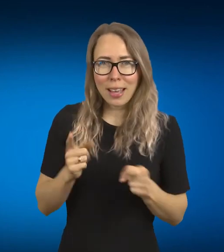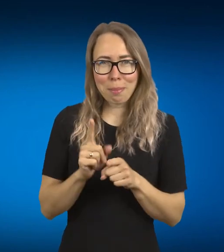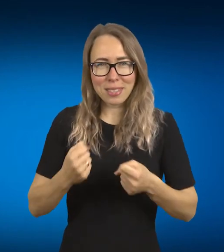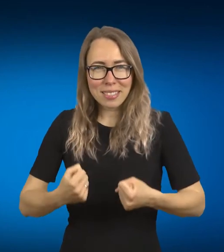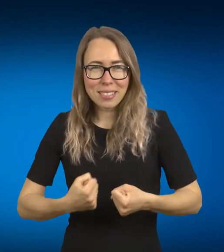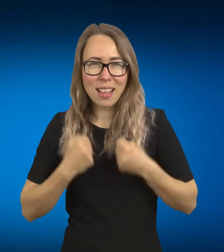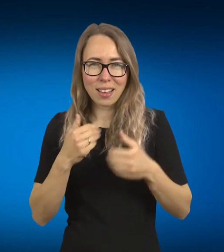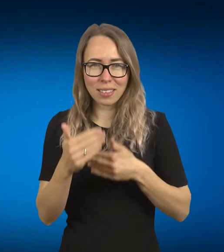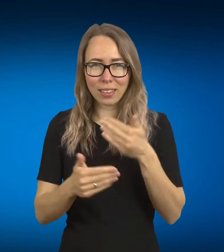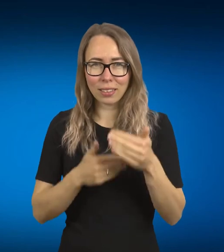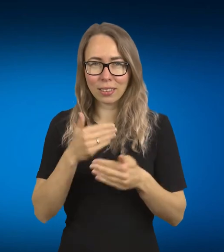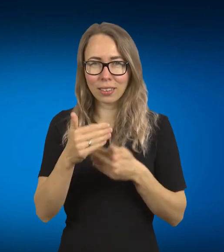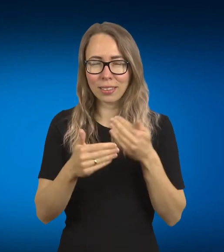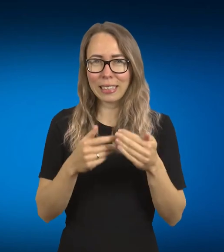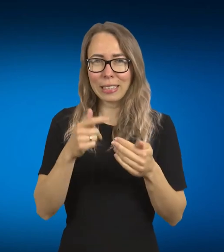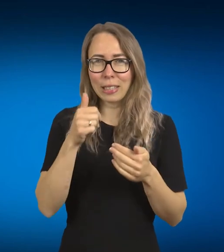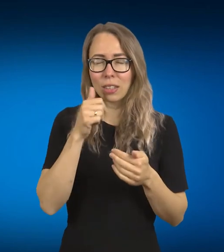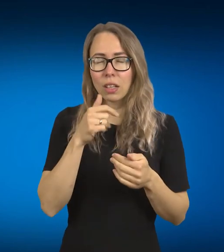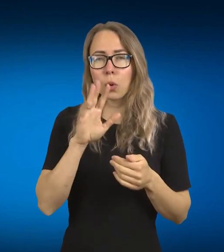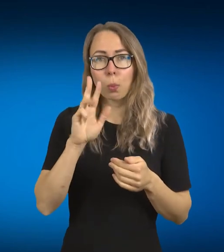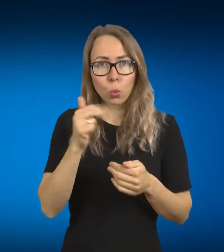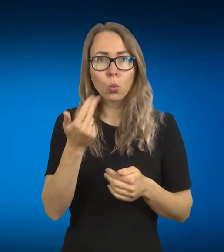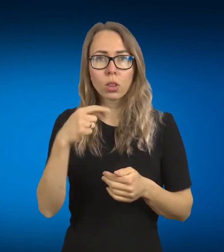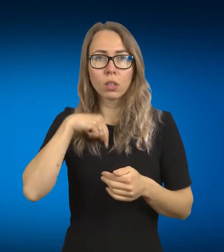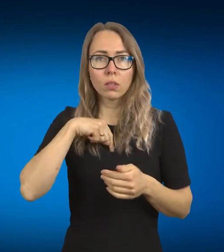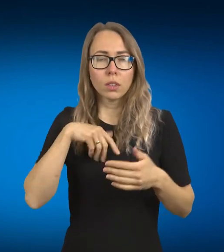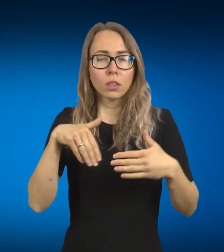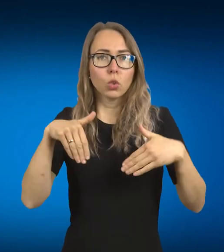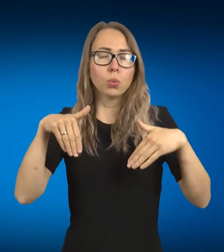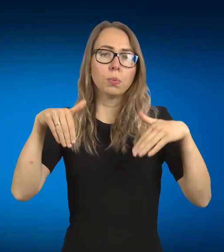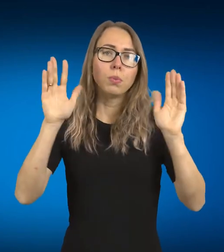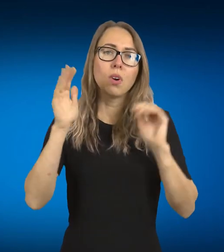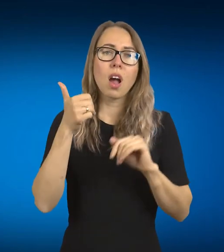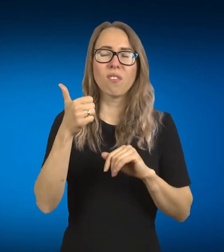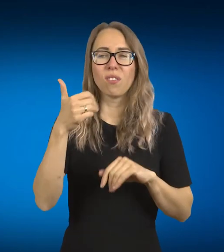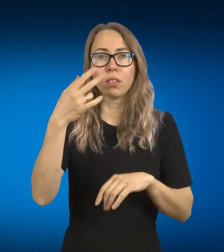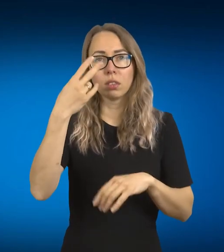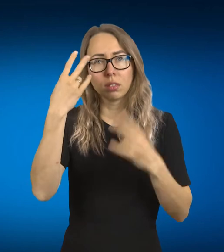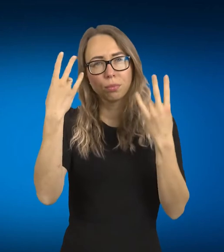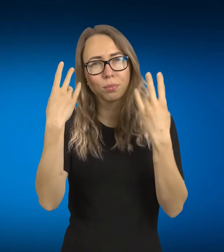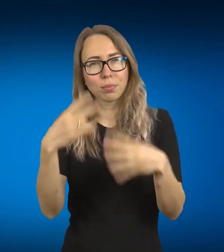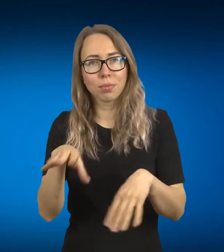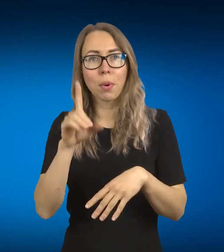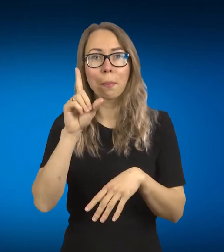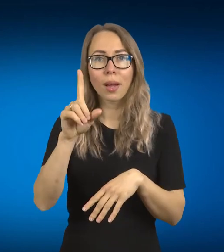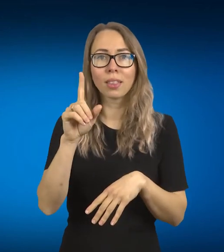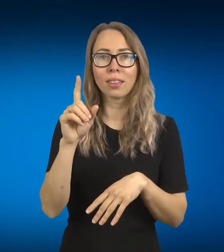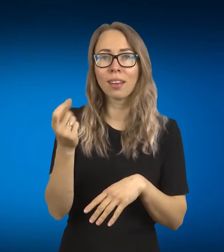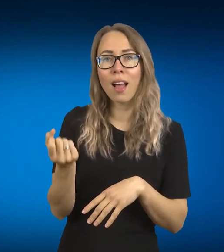likti ir noris jau sustoti, jau atrodo pavargai, bet vat gauni kokią žinutę, prisijungia koks žmogus, tie patys